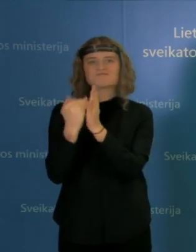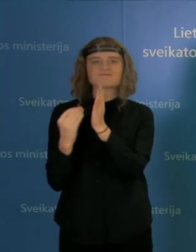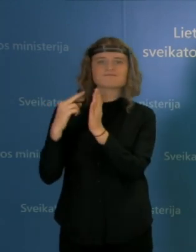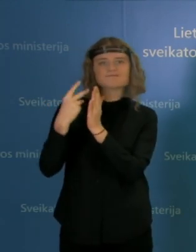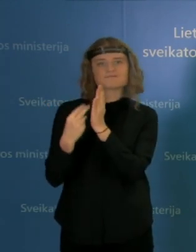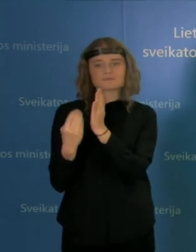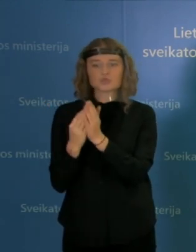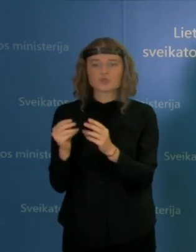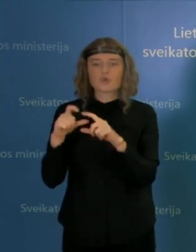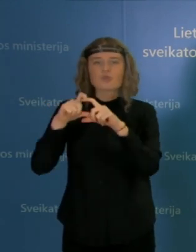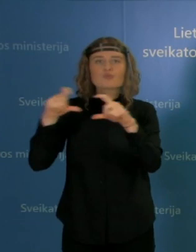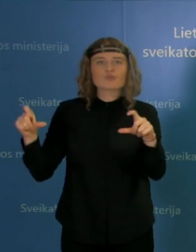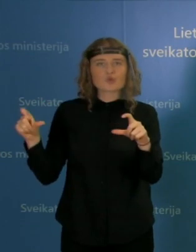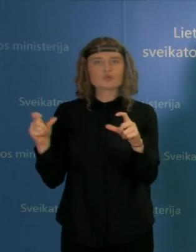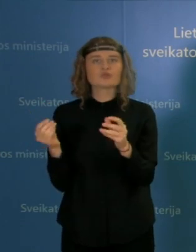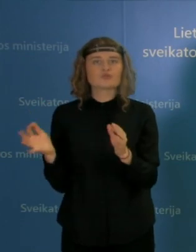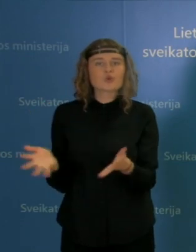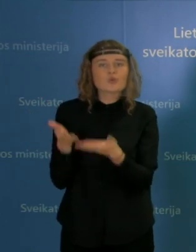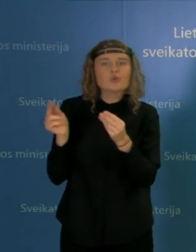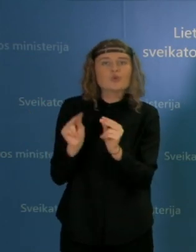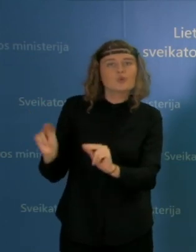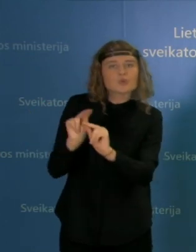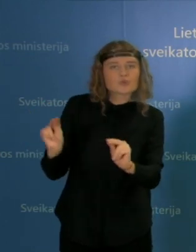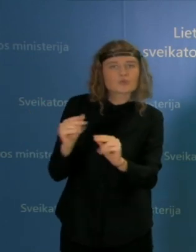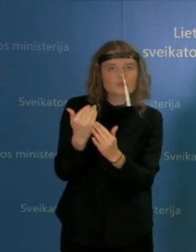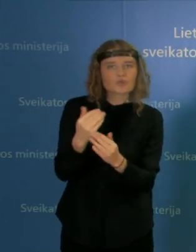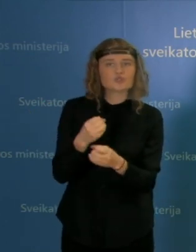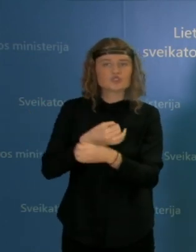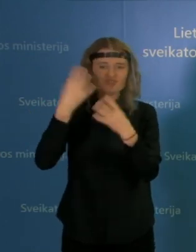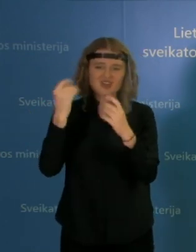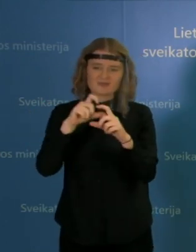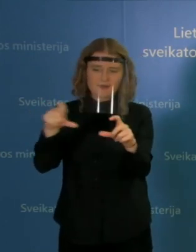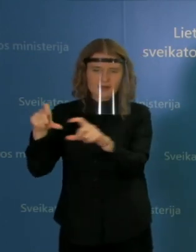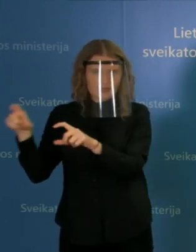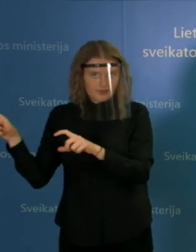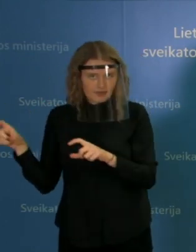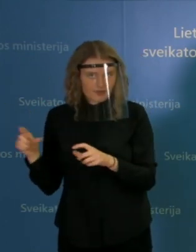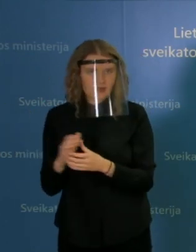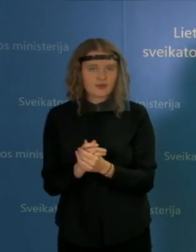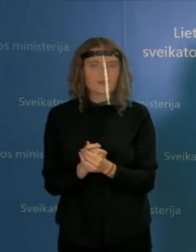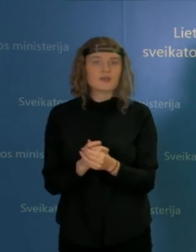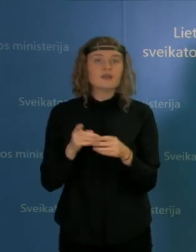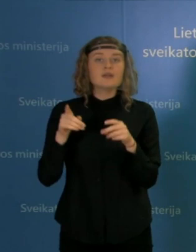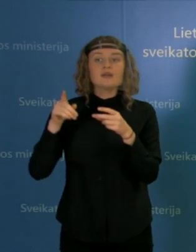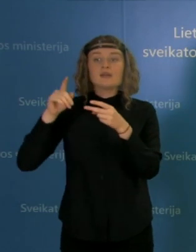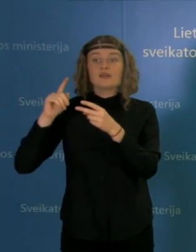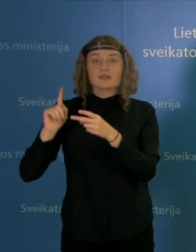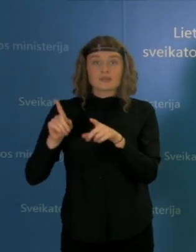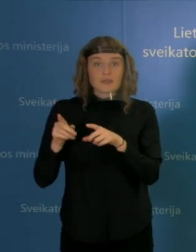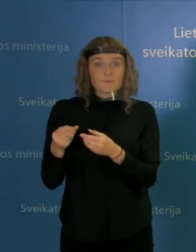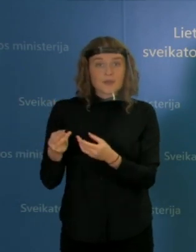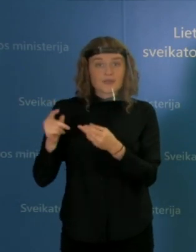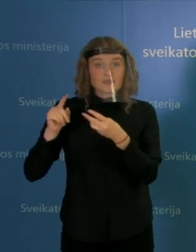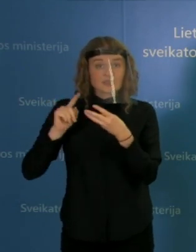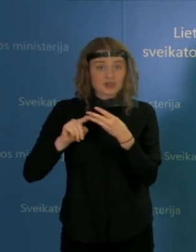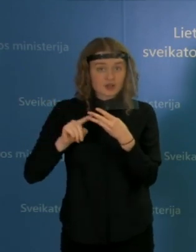ugdymo sektorius, tai yra švietimo įstaigos ir kitas sektorius, kuris labiau tikėtina,